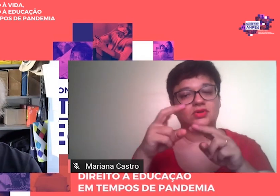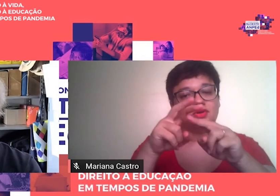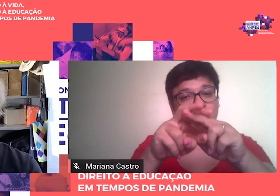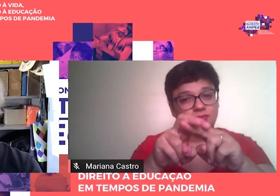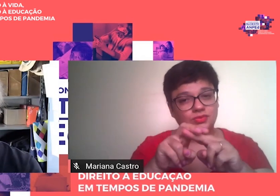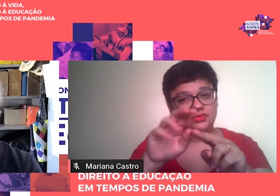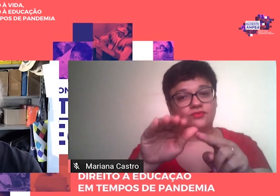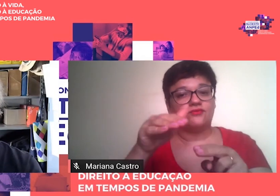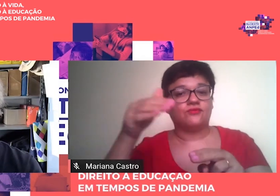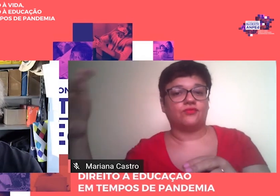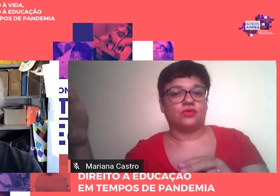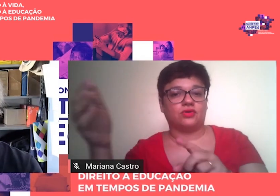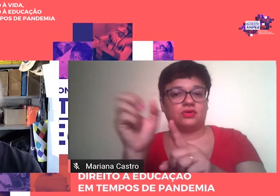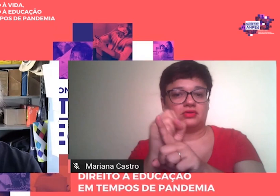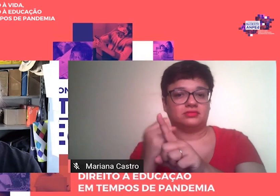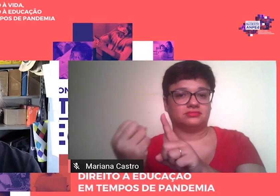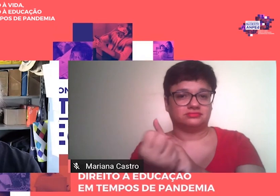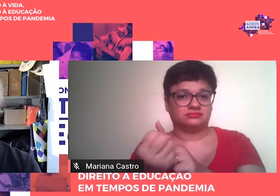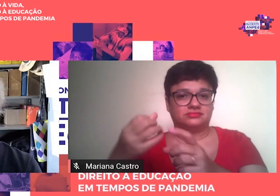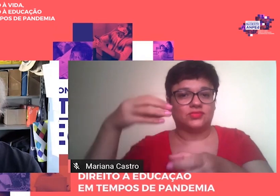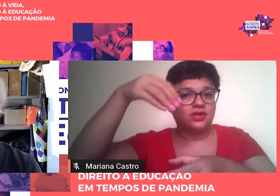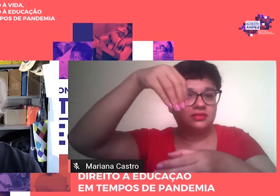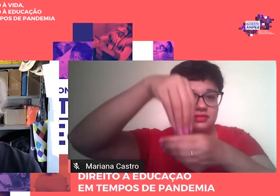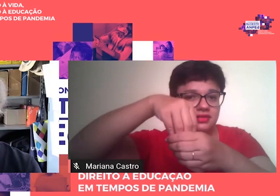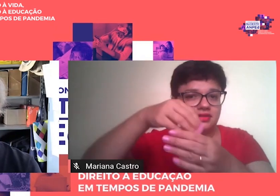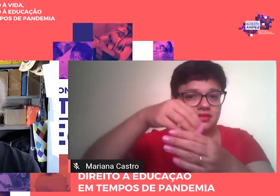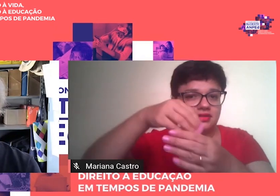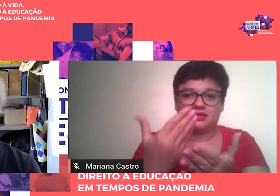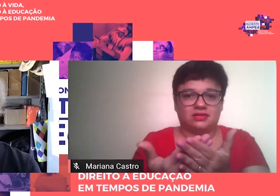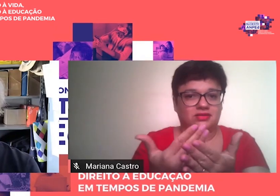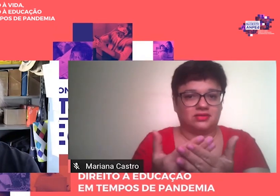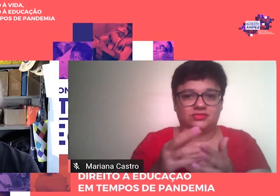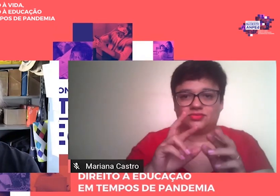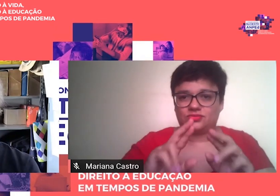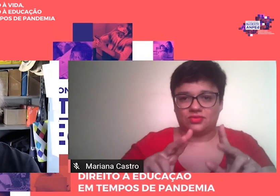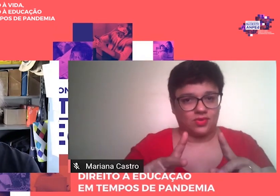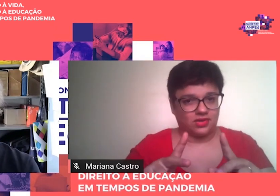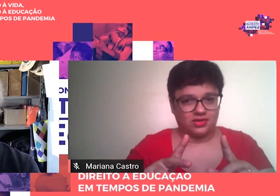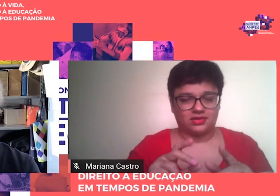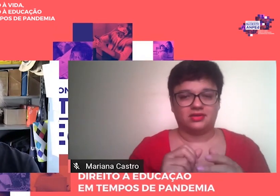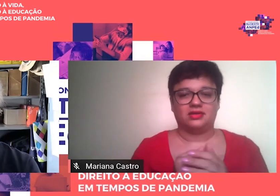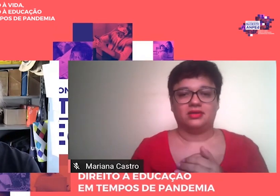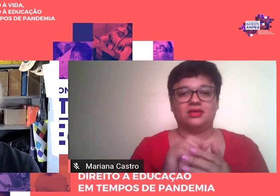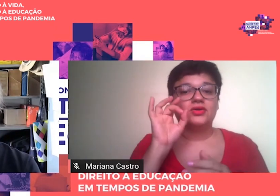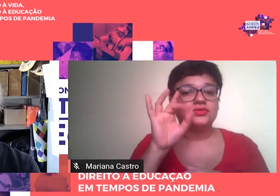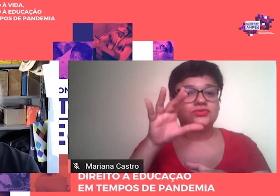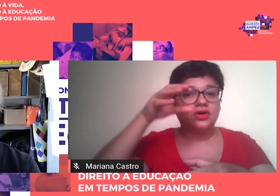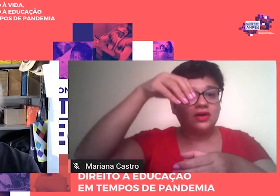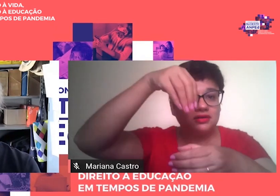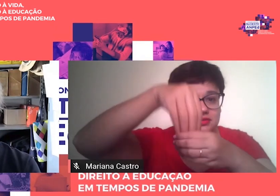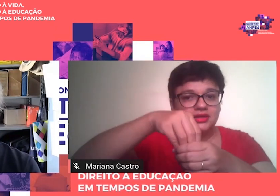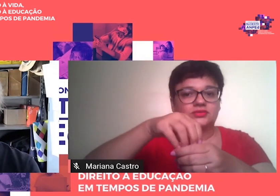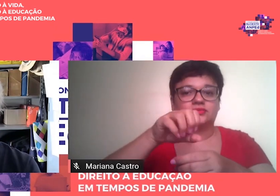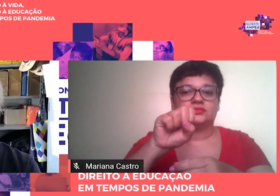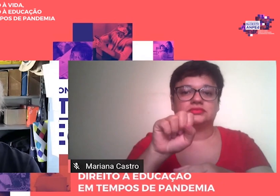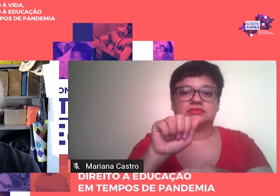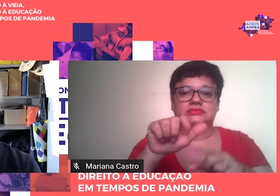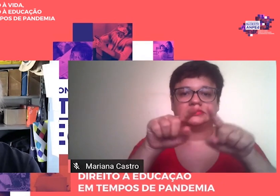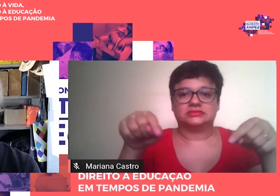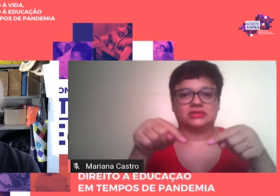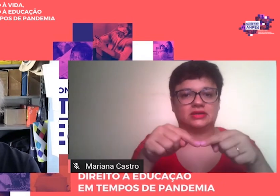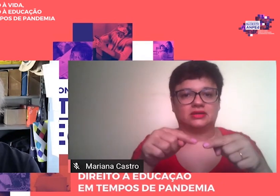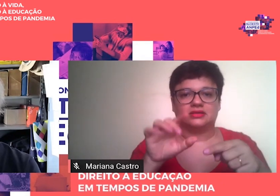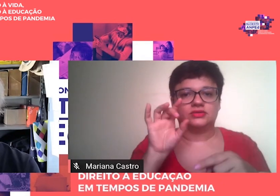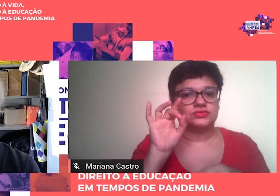dela. Não se trata de optar entre relações autoritárias ou democráticas na sala de aula, mas de sintonizar